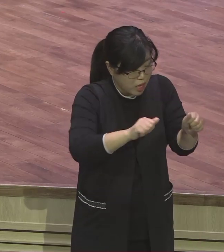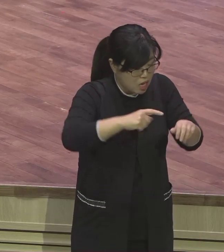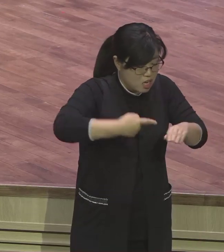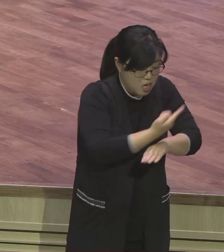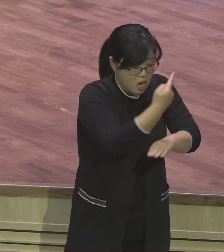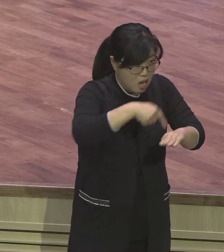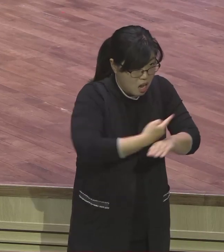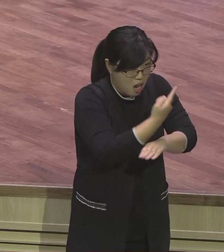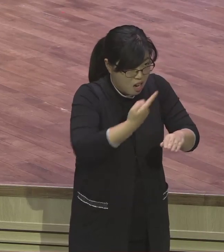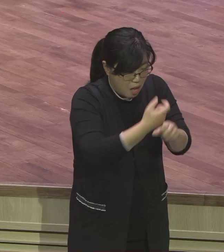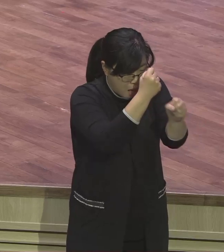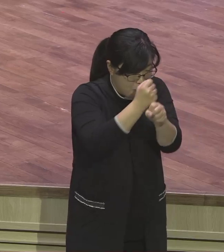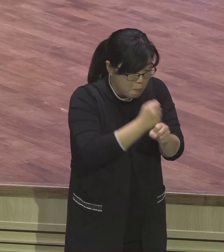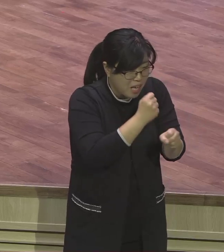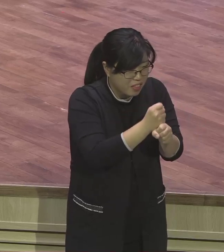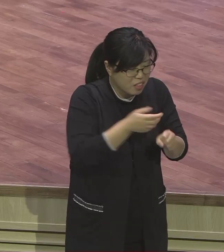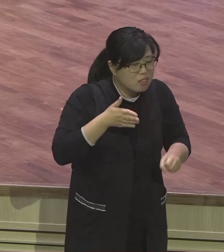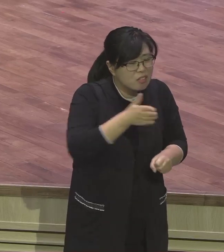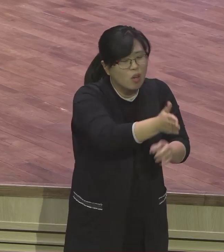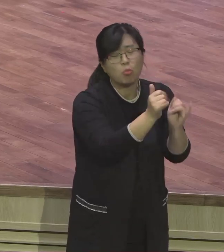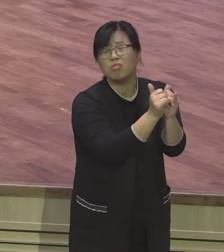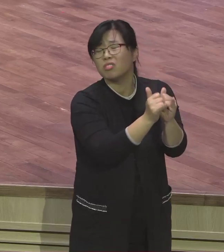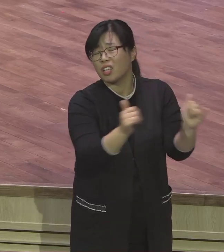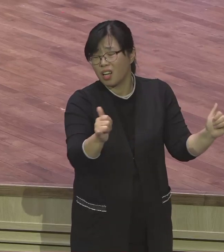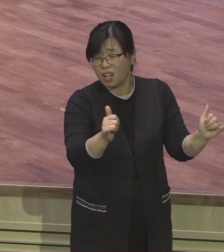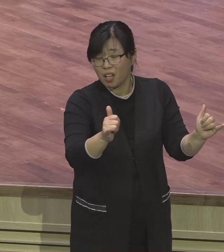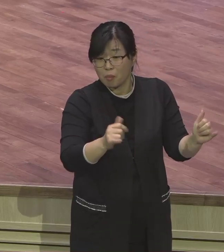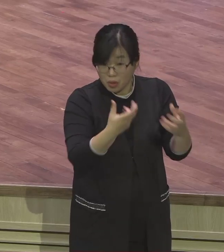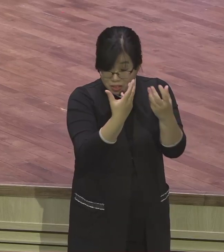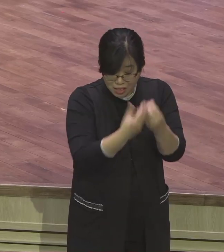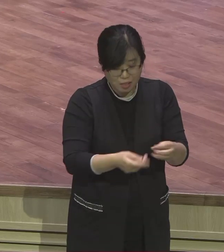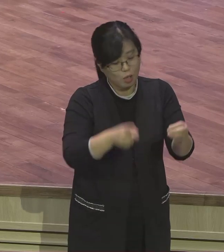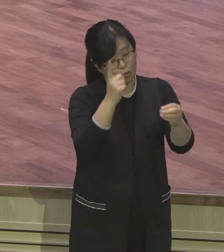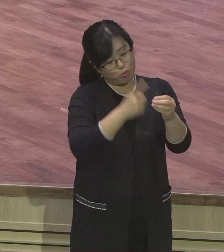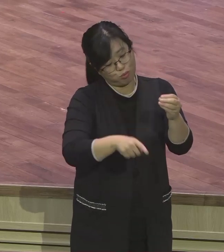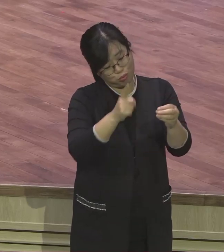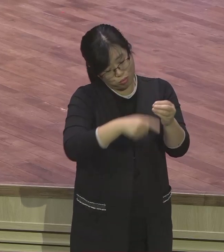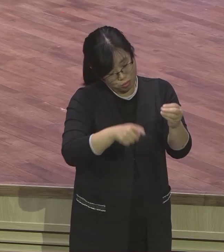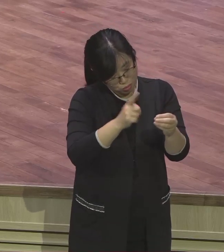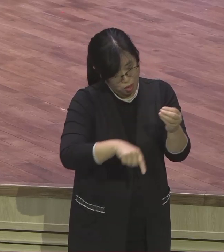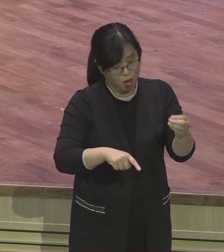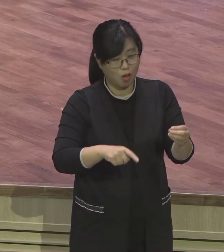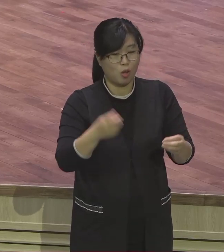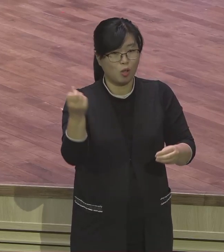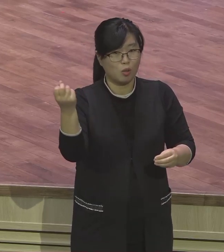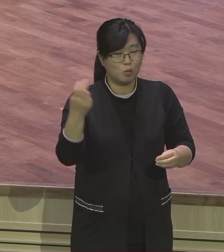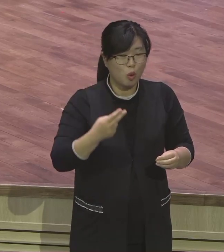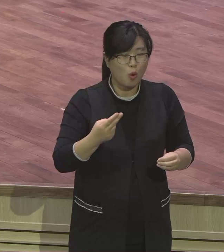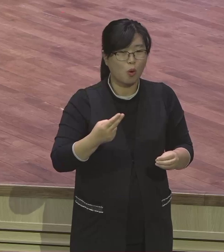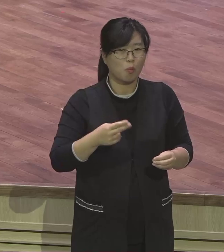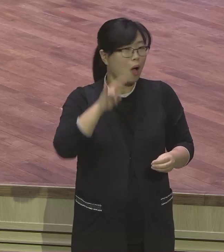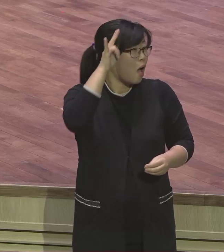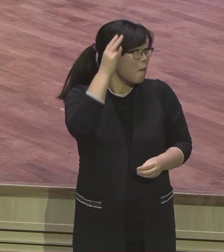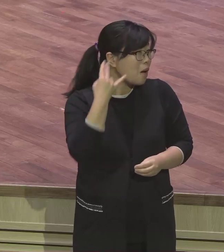우상 형상 부처라든가 마리아 상이라든가 이런 상 만드는 이런 사람이었어요.